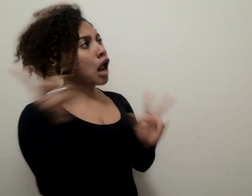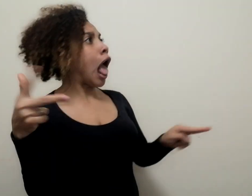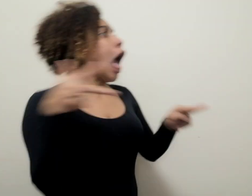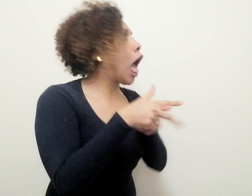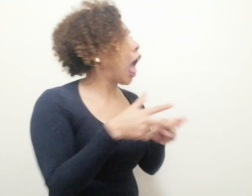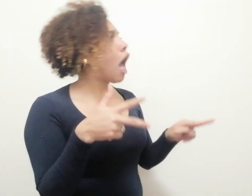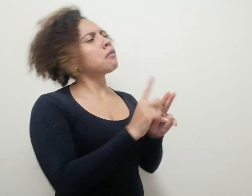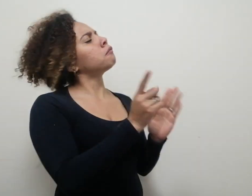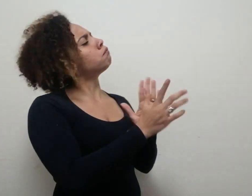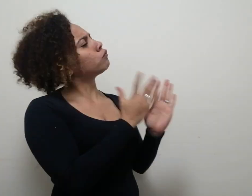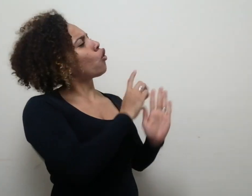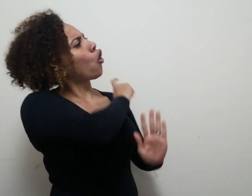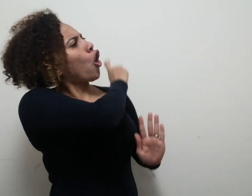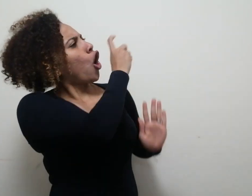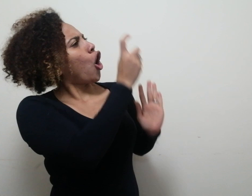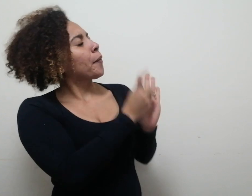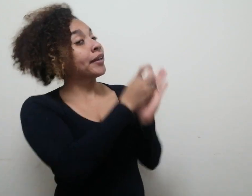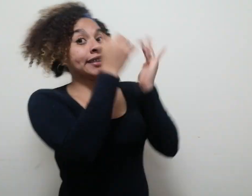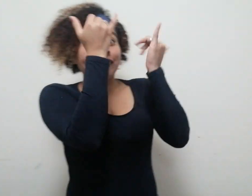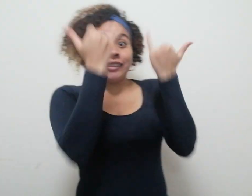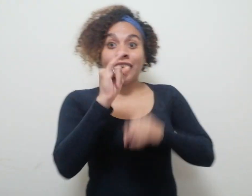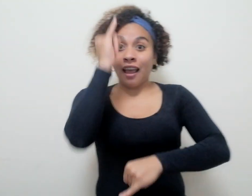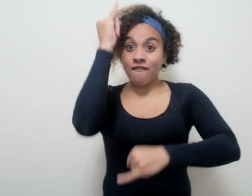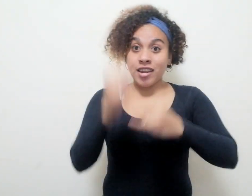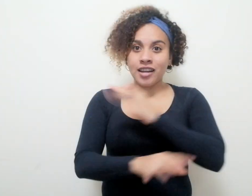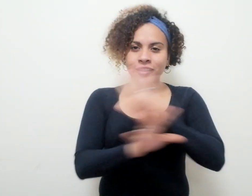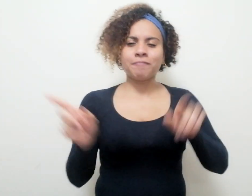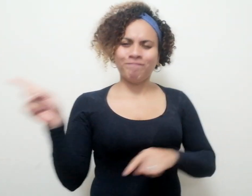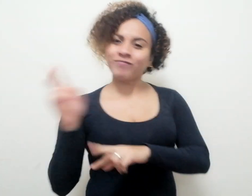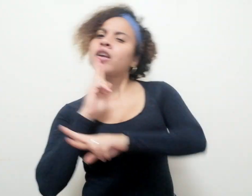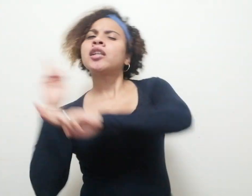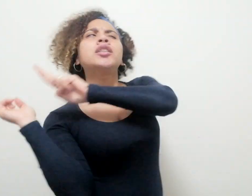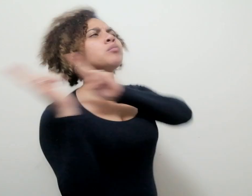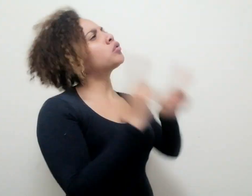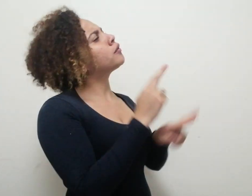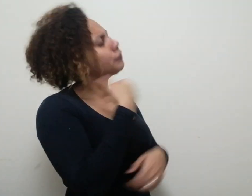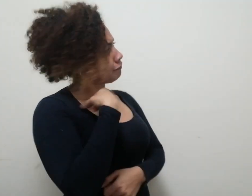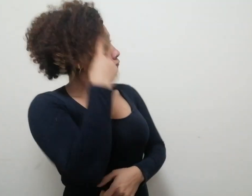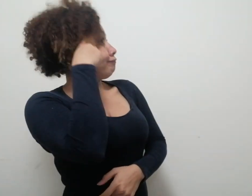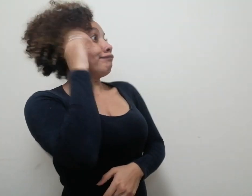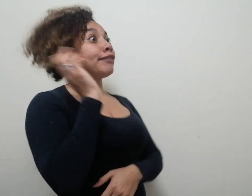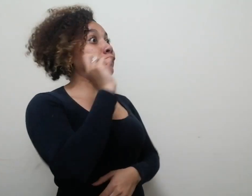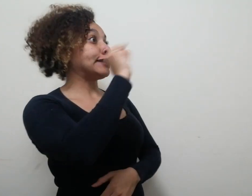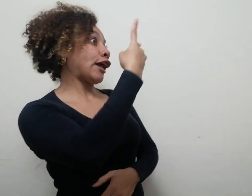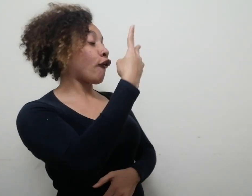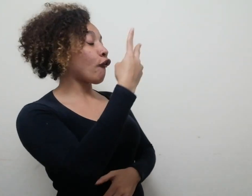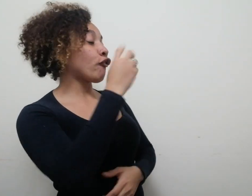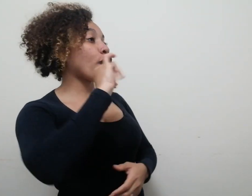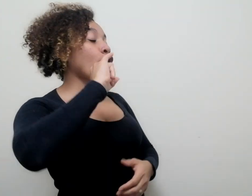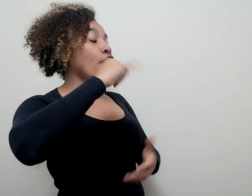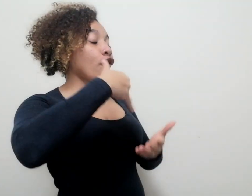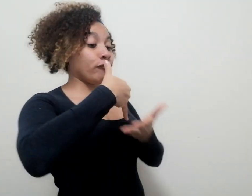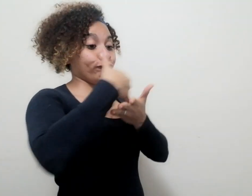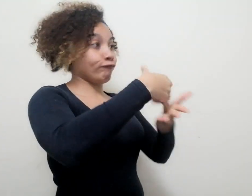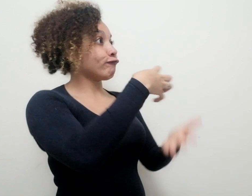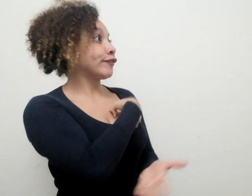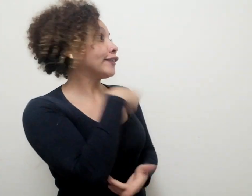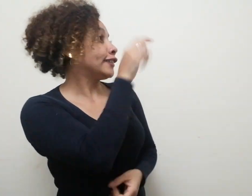interrumpirlo, hasta que llegamos al final. Supongo que el tercer lugar se lo habrán dado